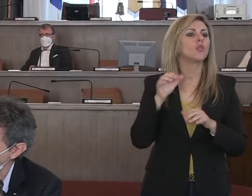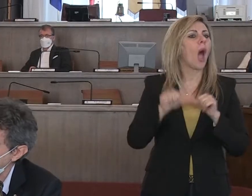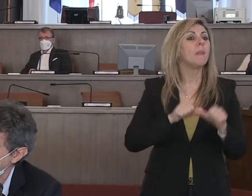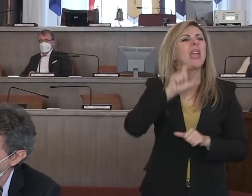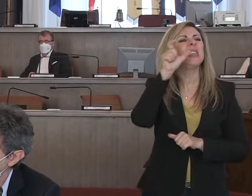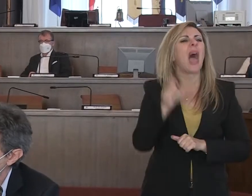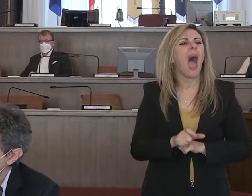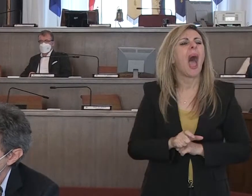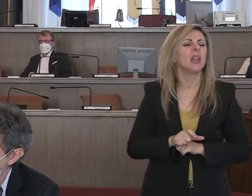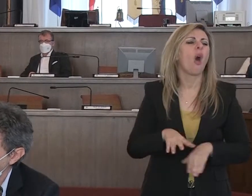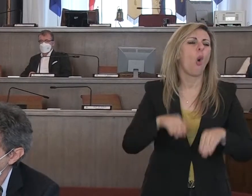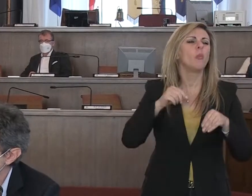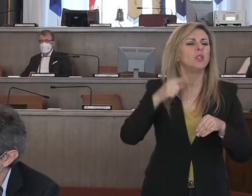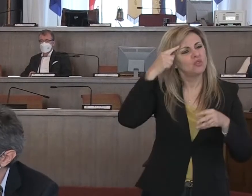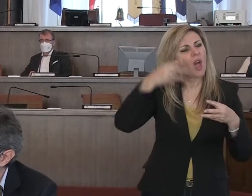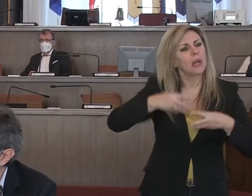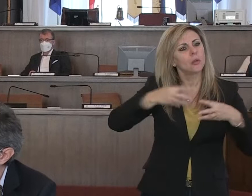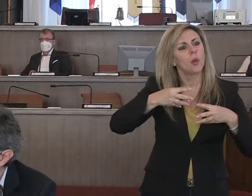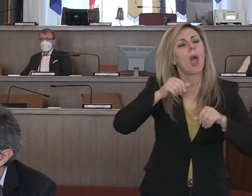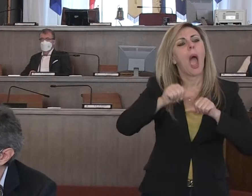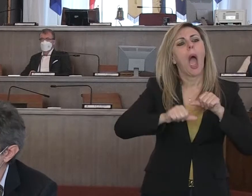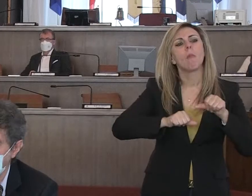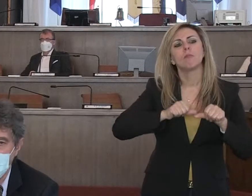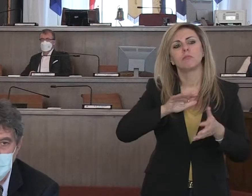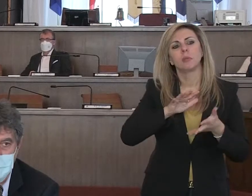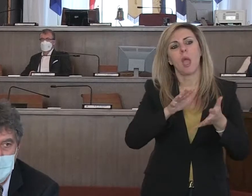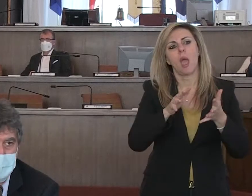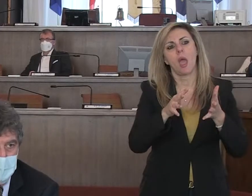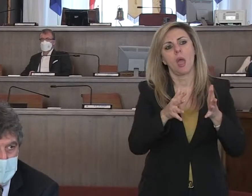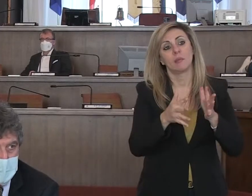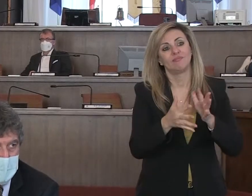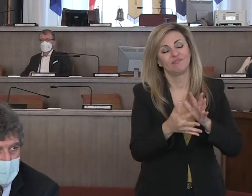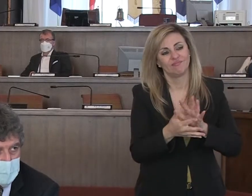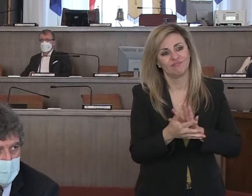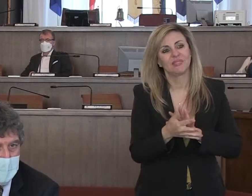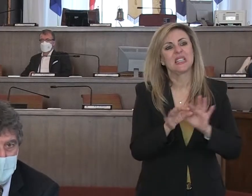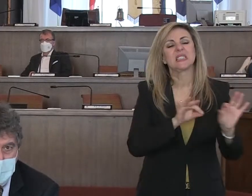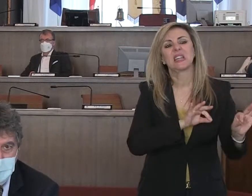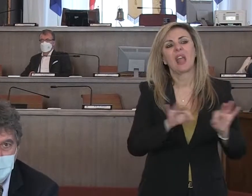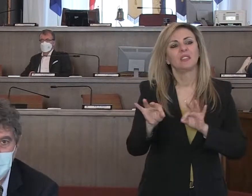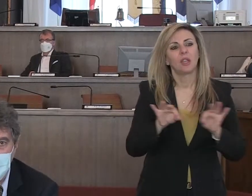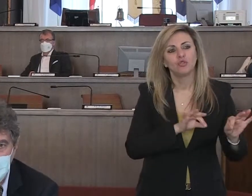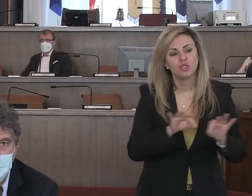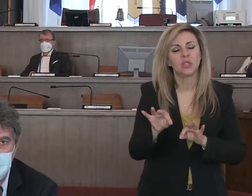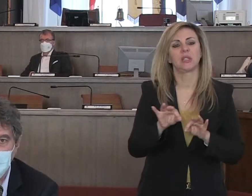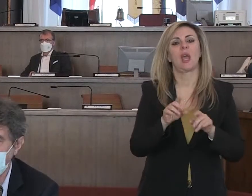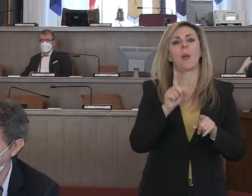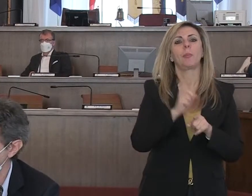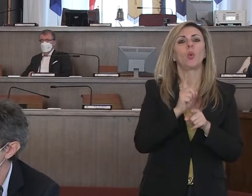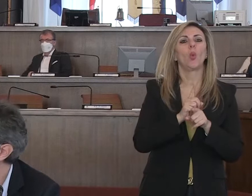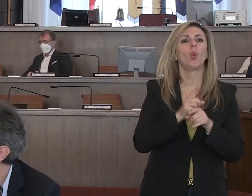di ragionare sugli interessi strategici e sulla sovranità nazionale in settori di